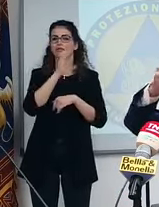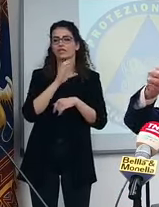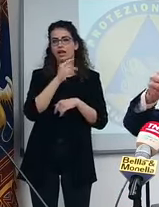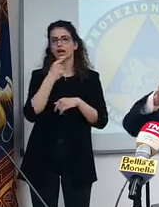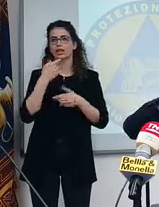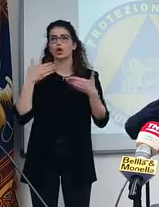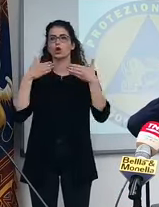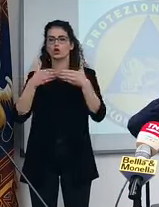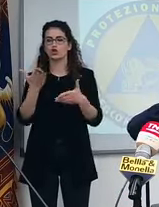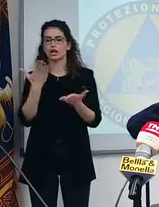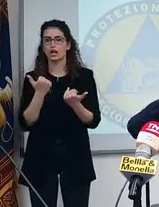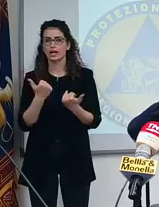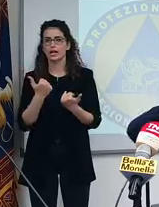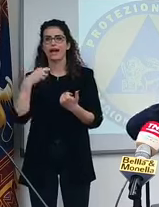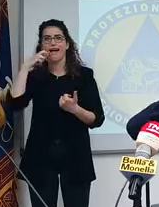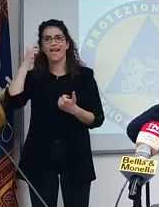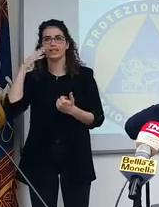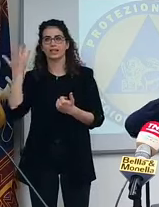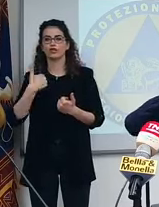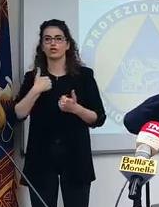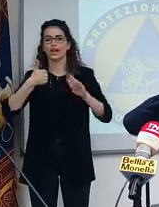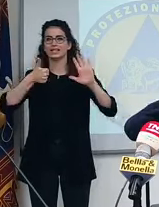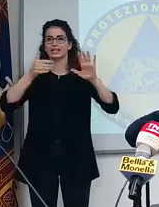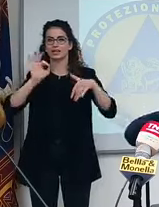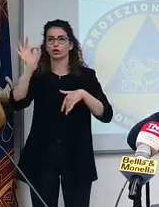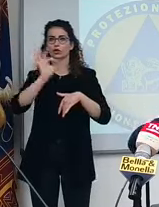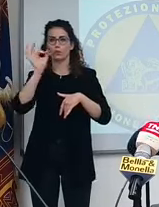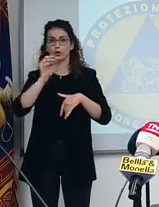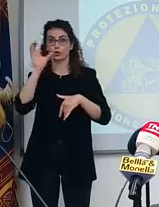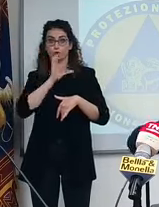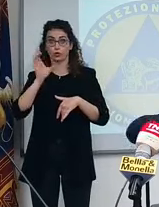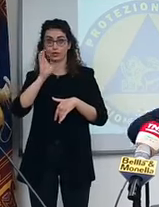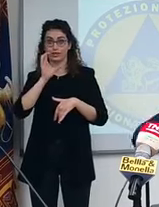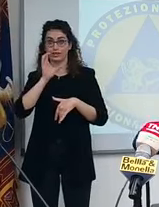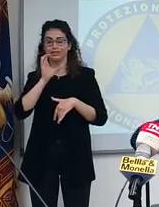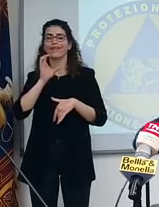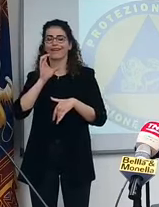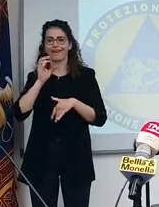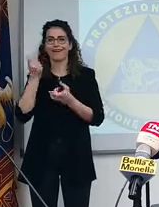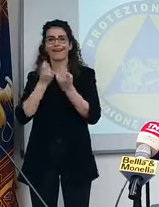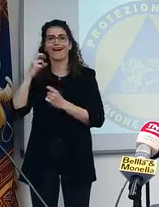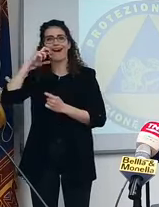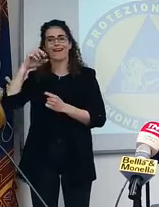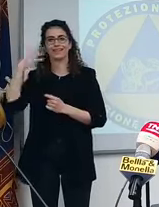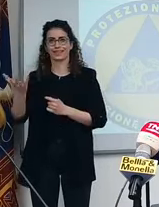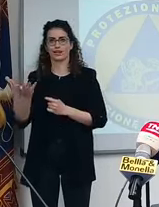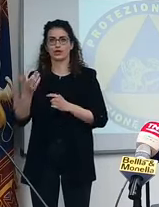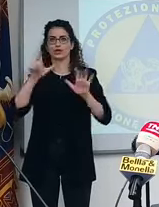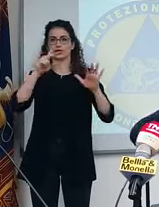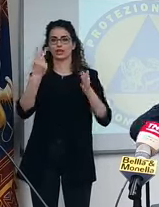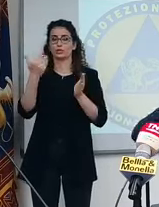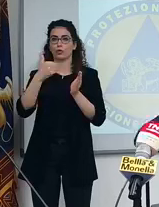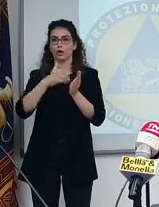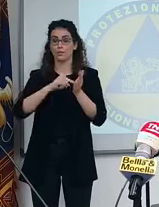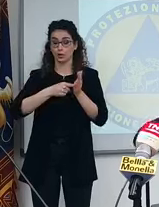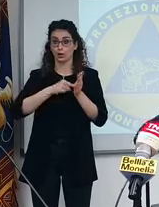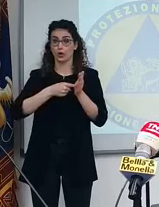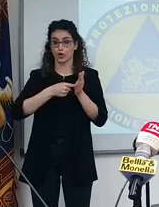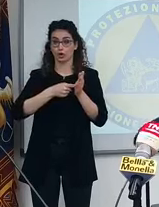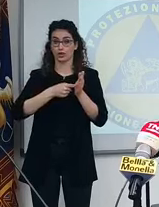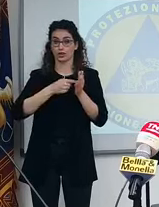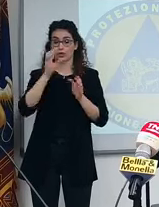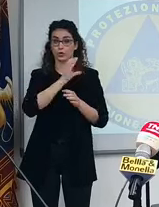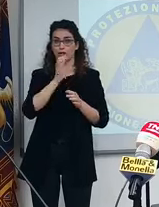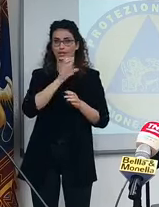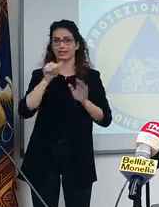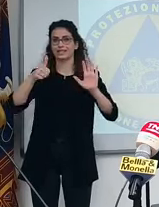qua dall'estero, noi abbiamo il 68% dei nostri turisti, sono stranieri. Su 72 milioni di presenze turistiche, il 68